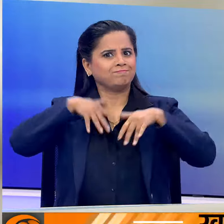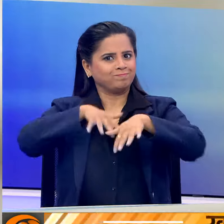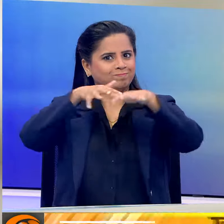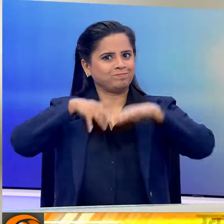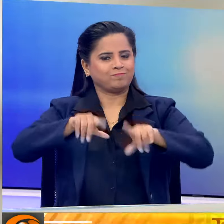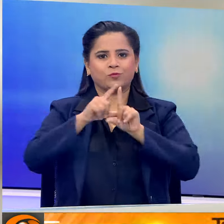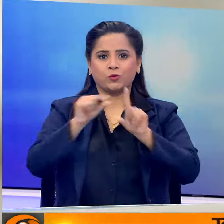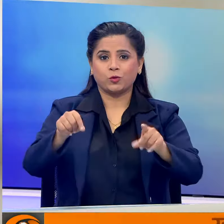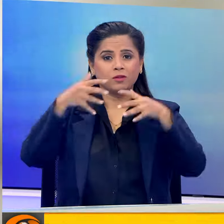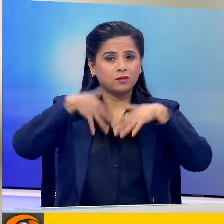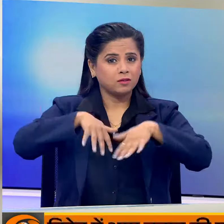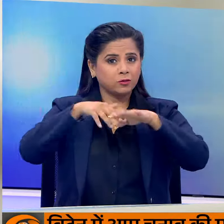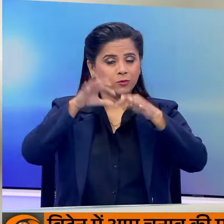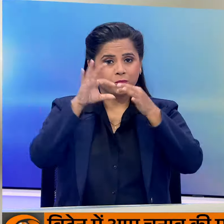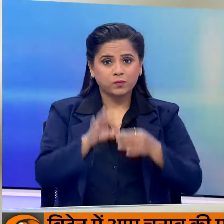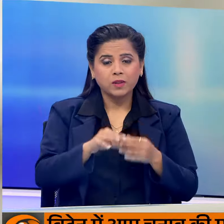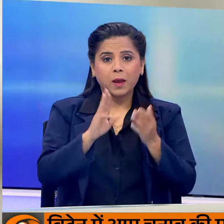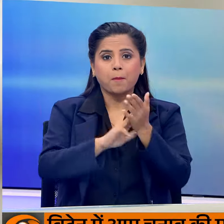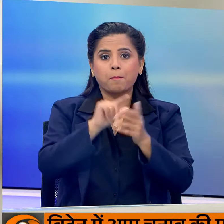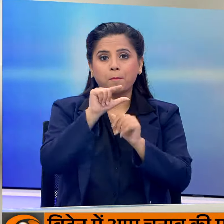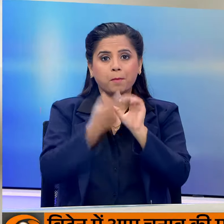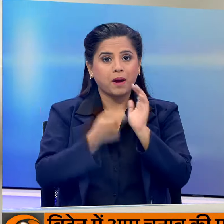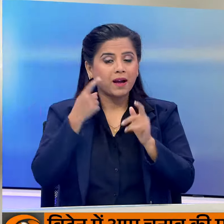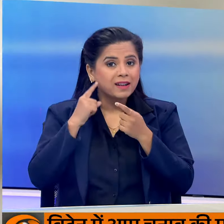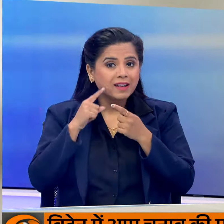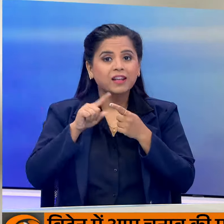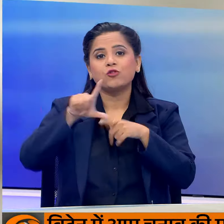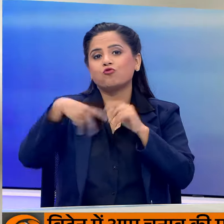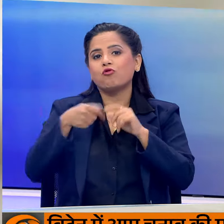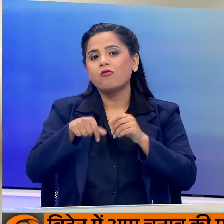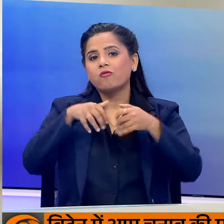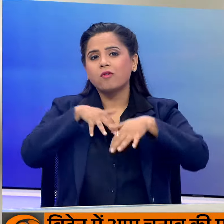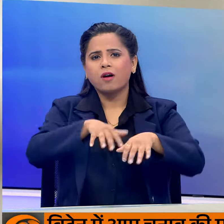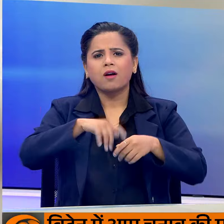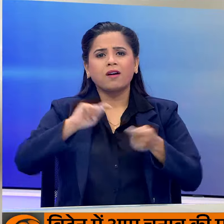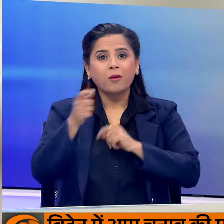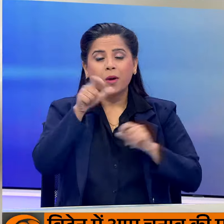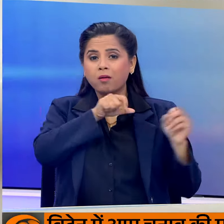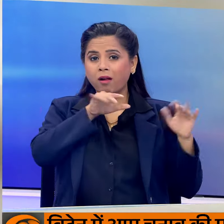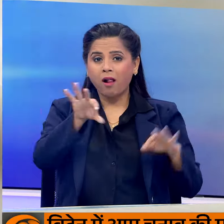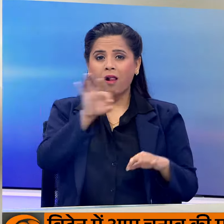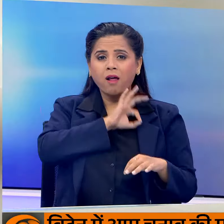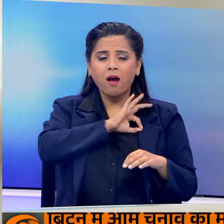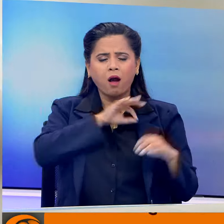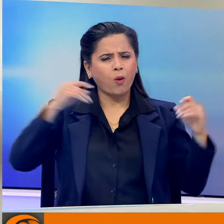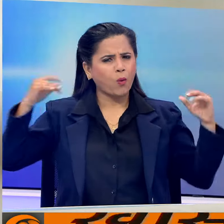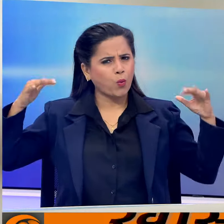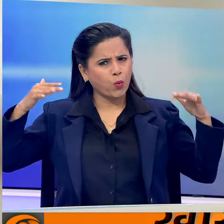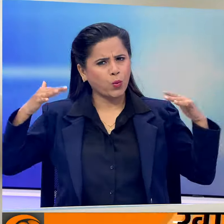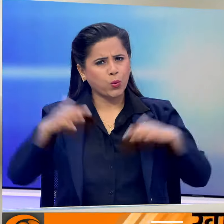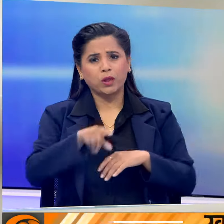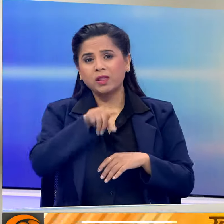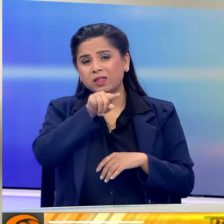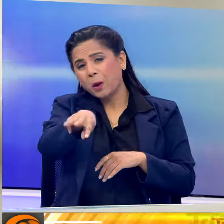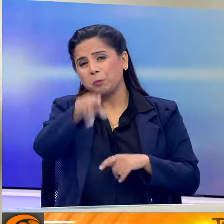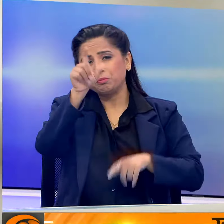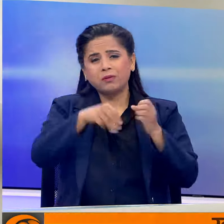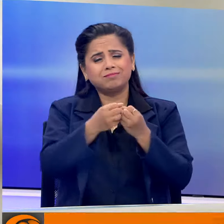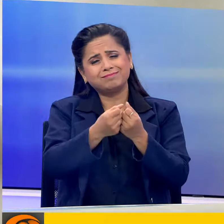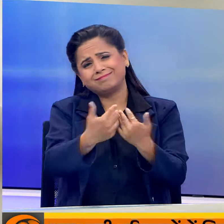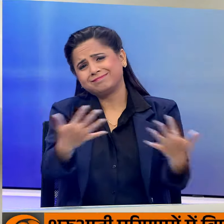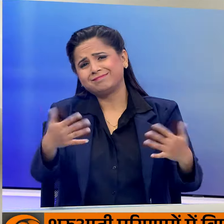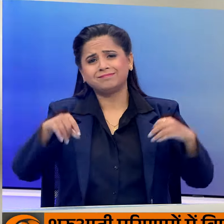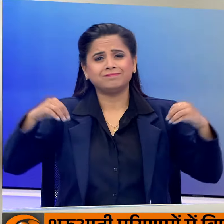परेट के दौरान मरीन ड्राइब पर क्रिकेट प्रेमियो का जन सहलाब नज़र आया हजारों की तादात में फैंस